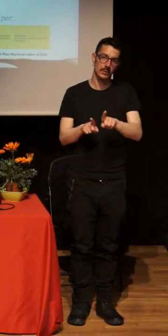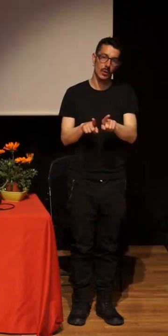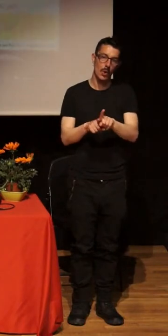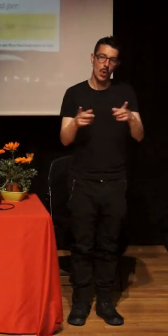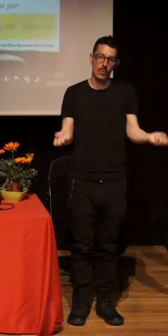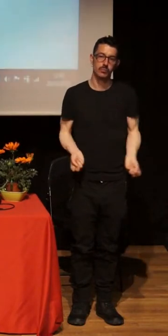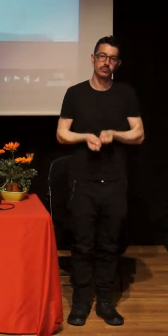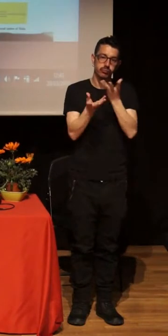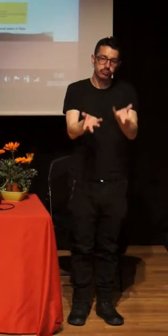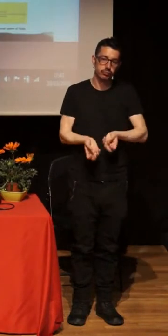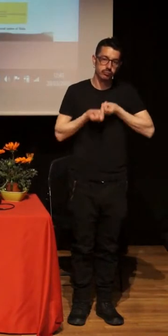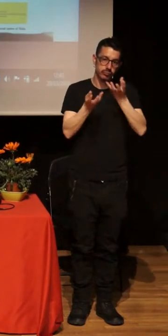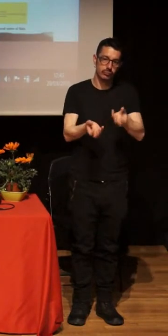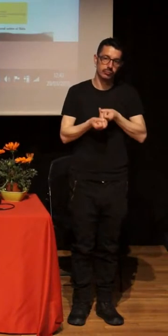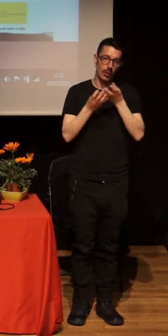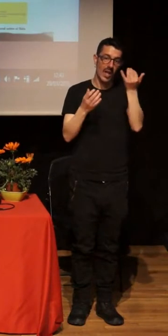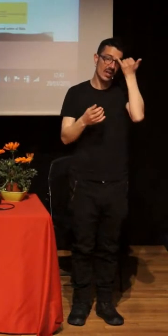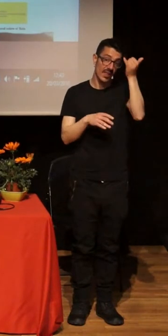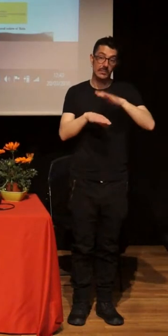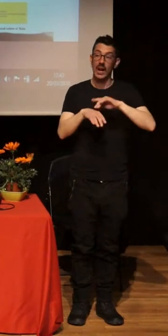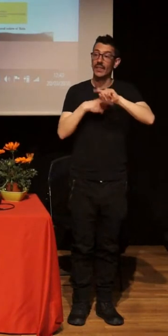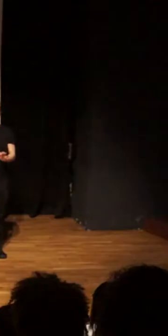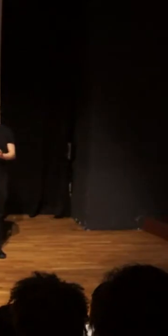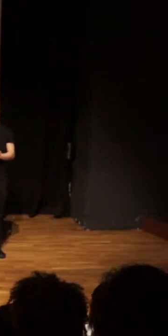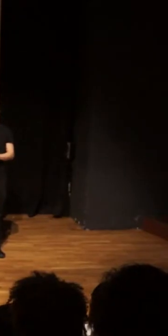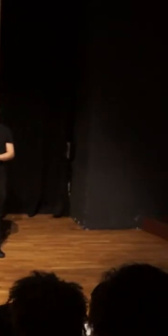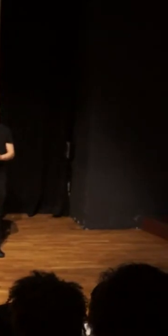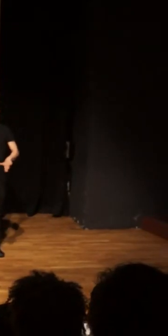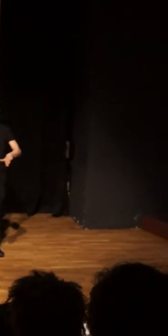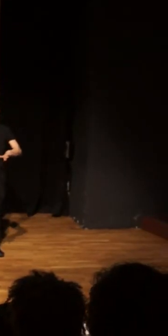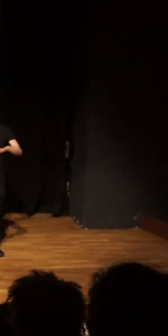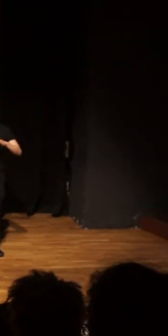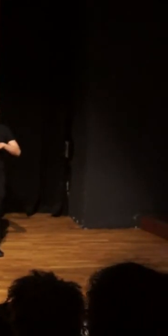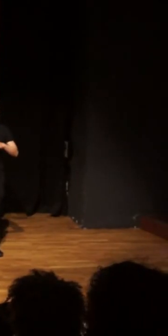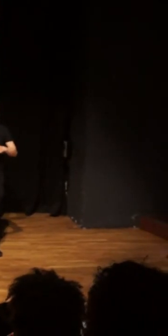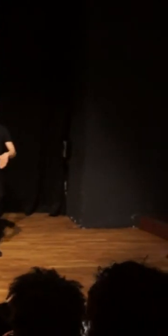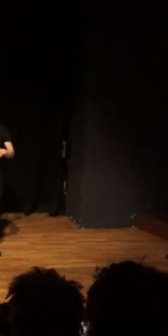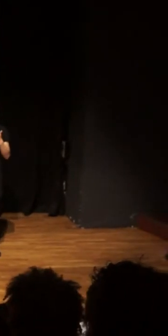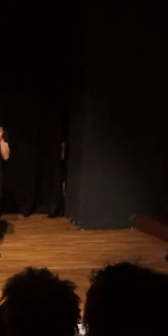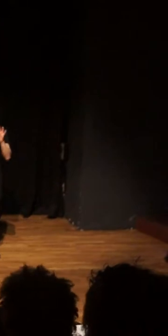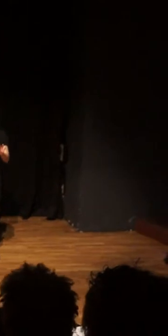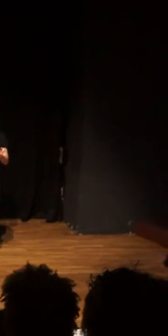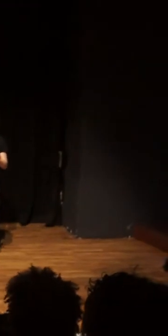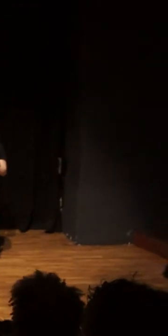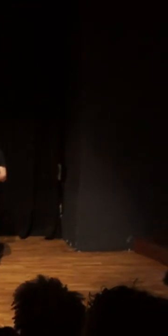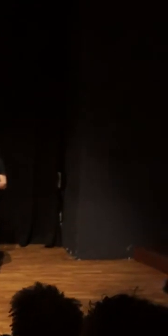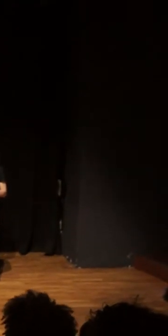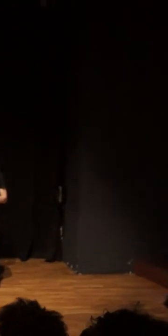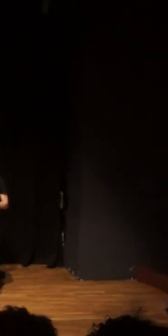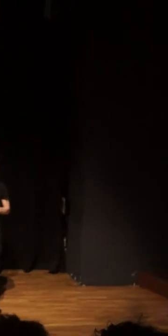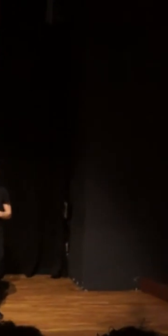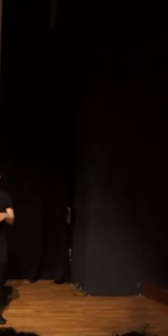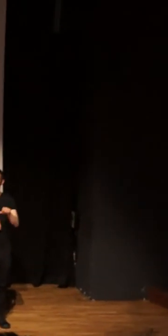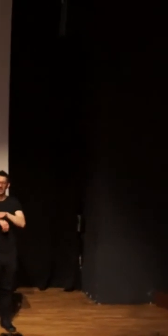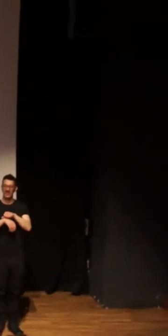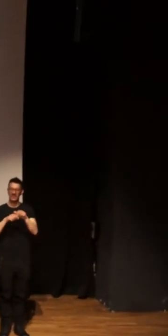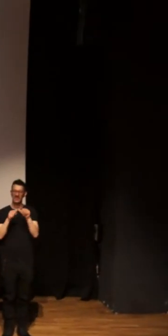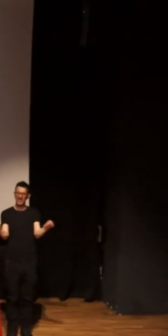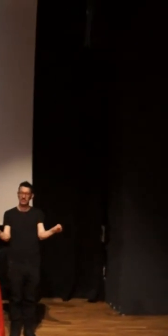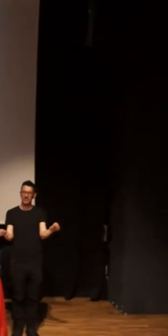podamos debatir después. Por empezar, ¿qué es esto del estigma? Pues por decirlo de manera